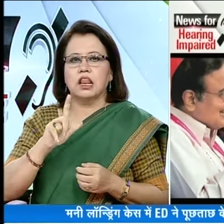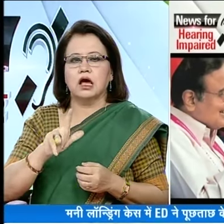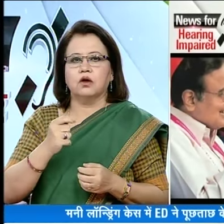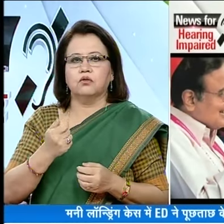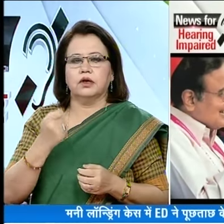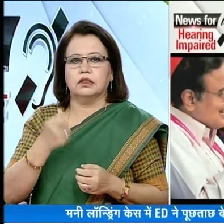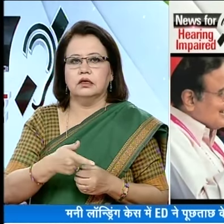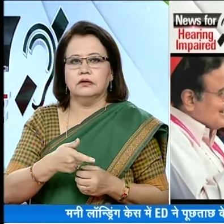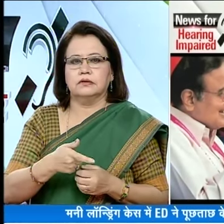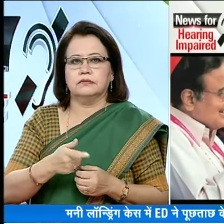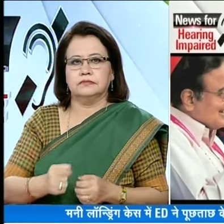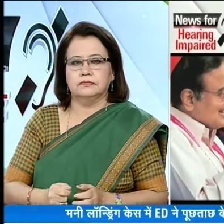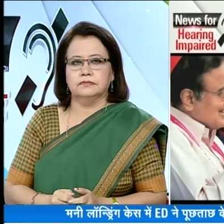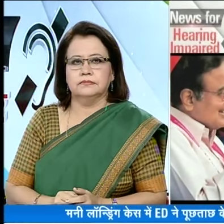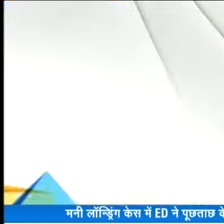रुपए दिये थे